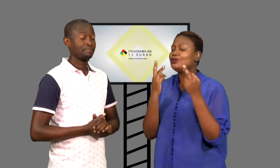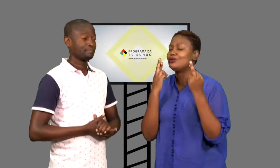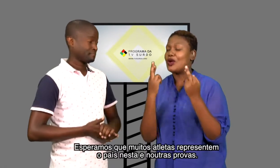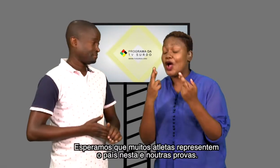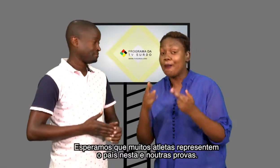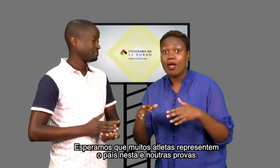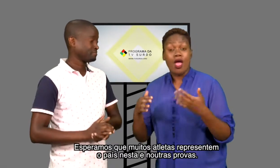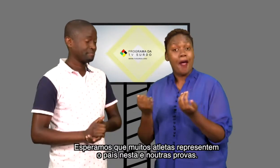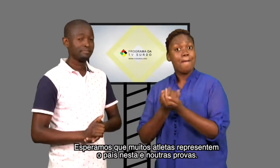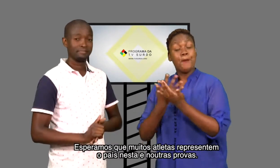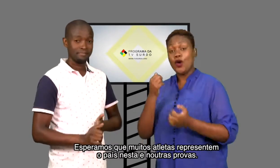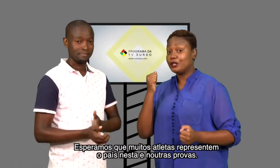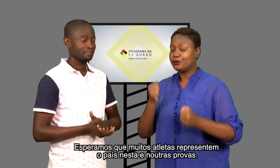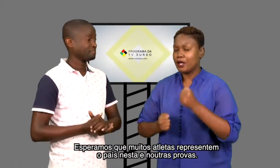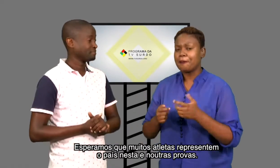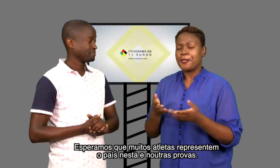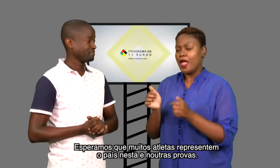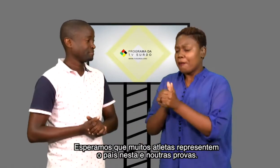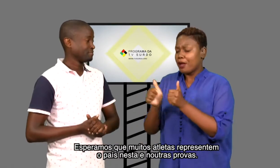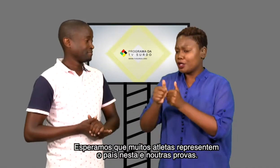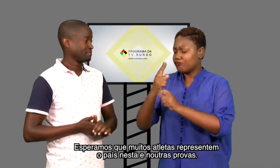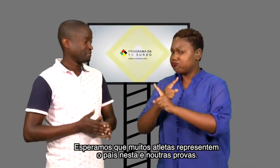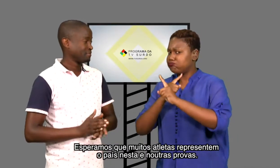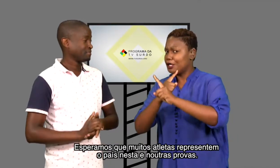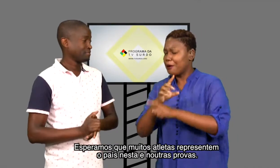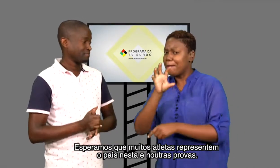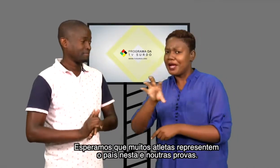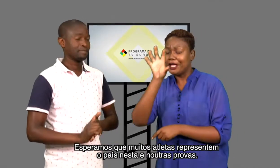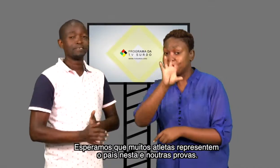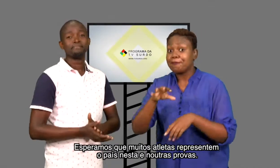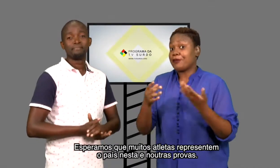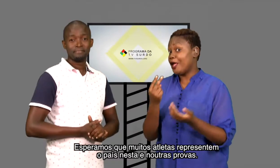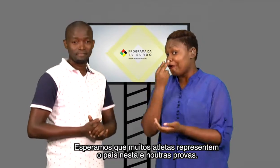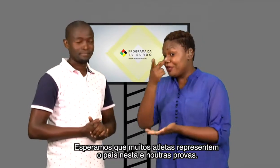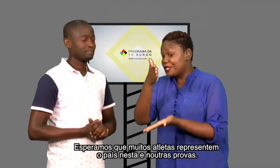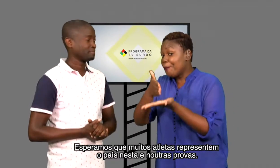Esperamos que muitos atletas representem o país nesta e noutras provas.